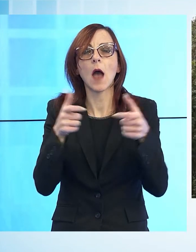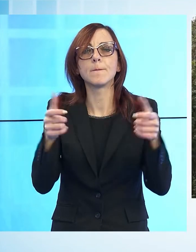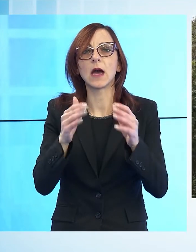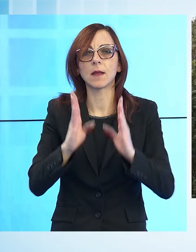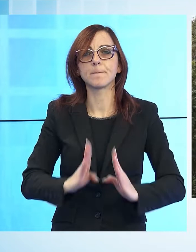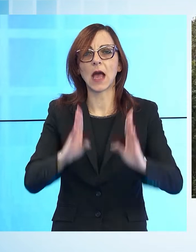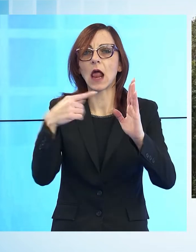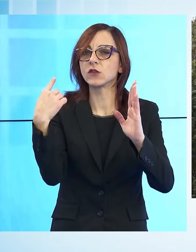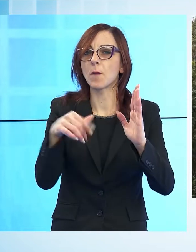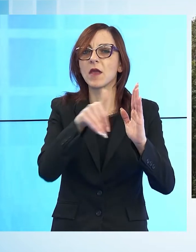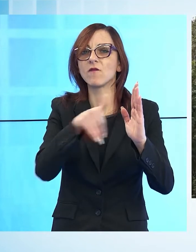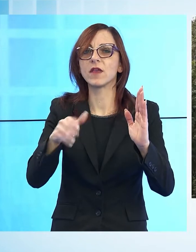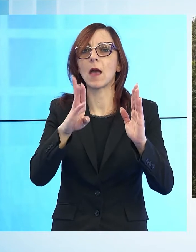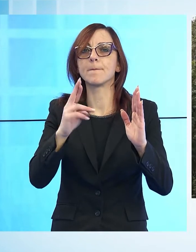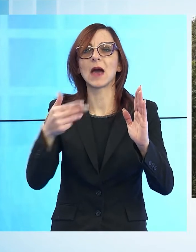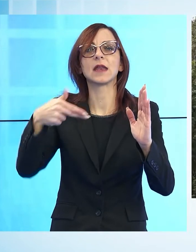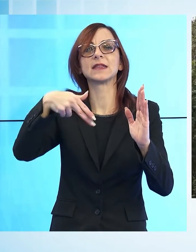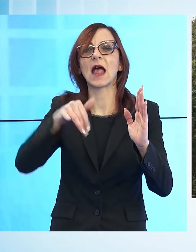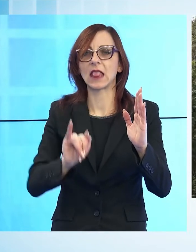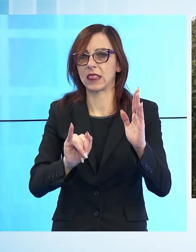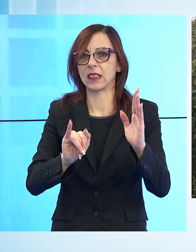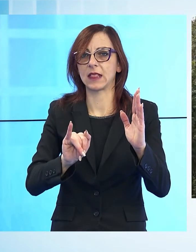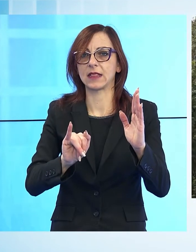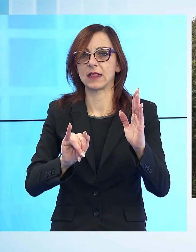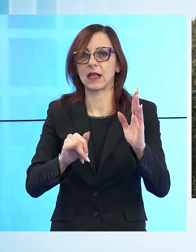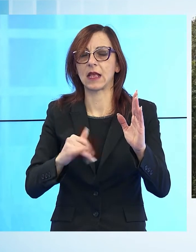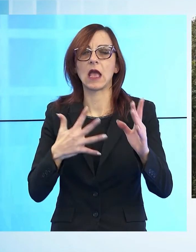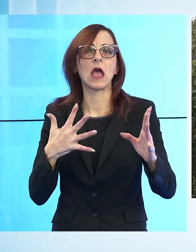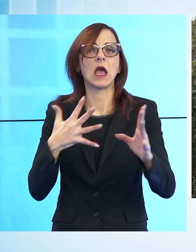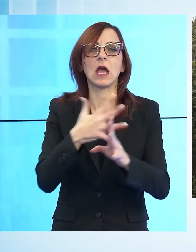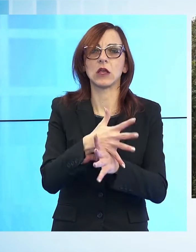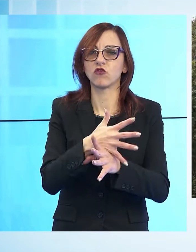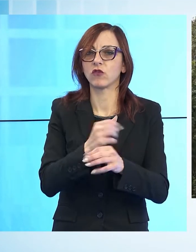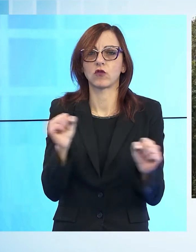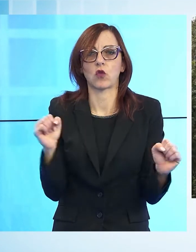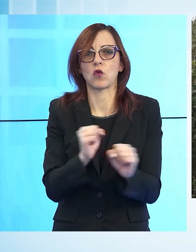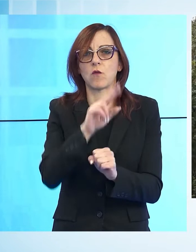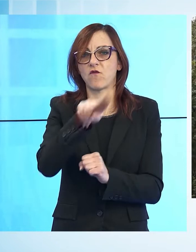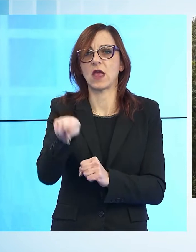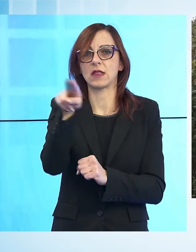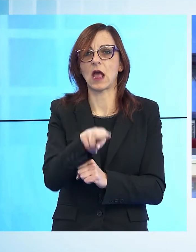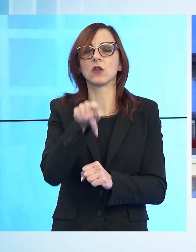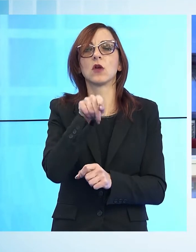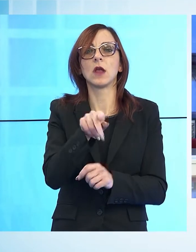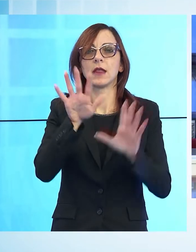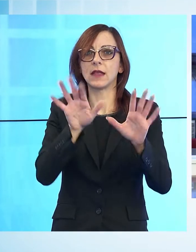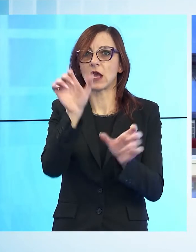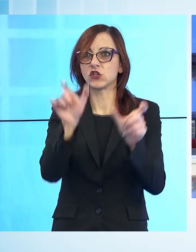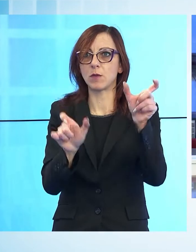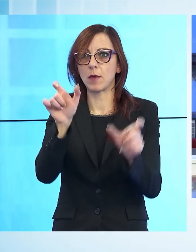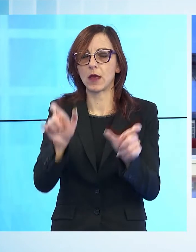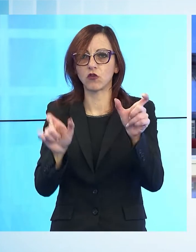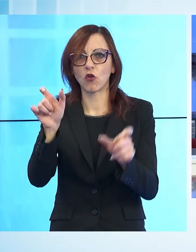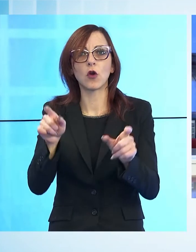di via Barzanti sono stati dichiarati non accessibili. Dieci persone sono attualmente